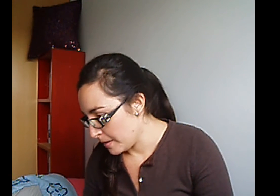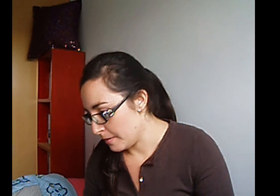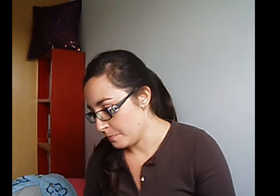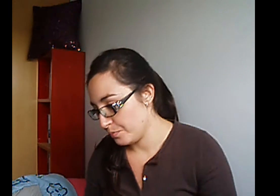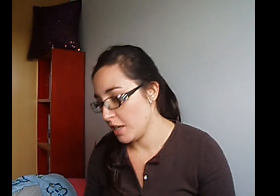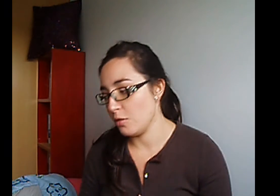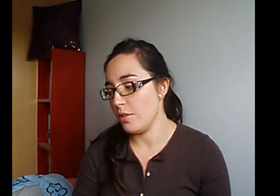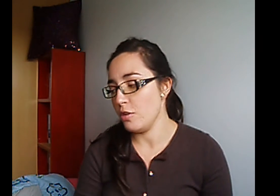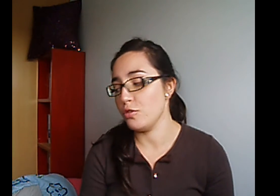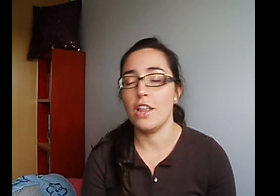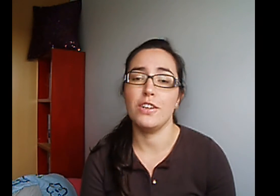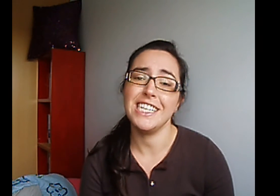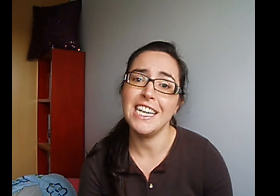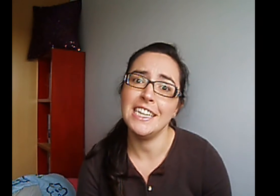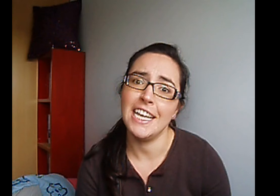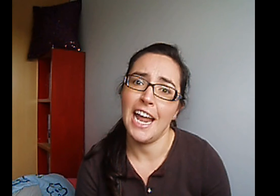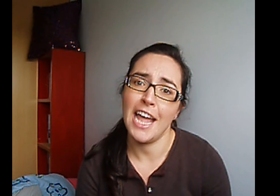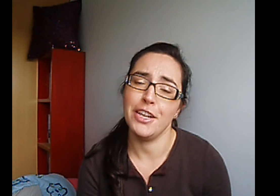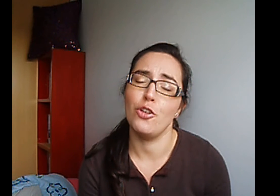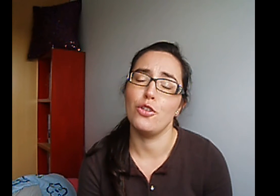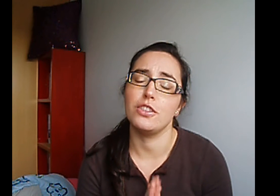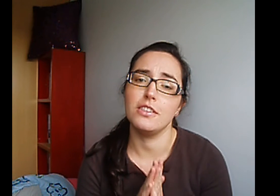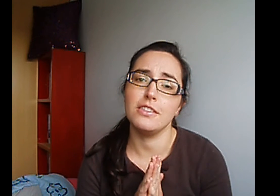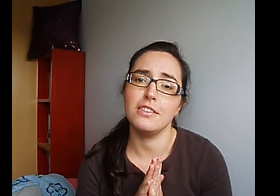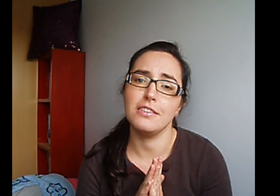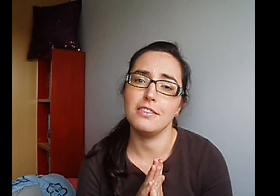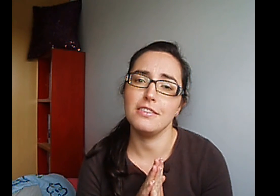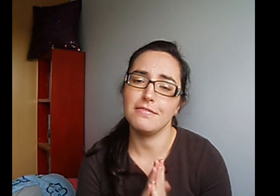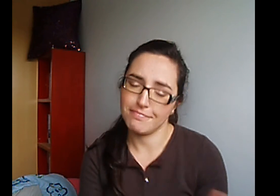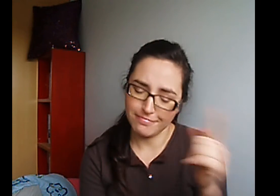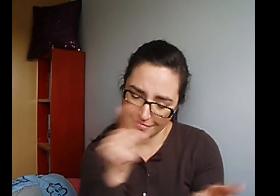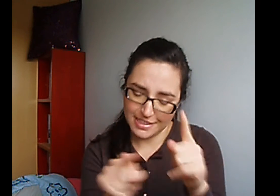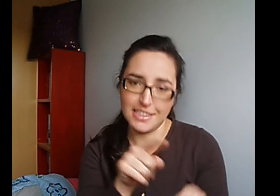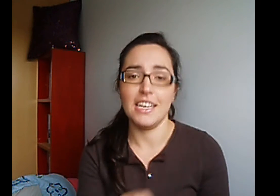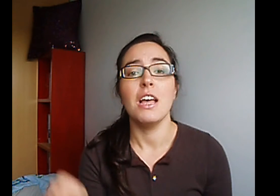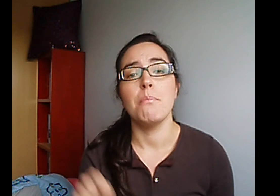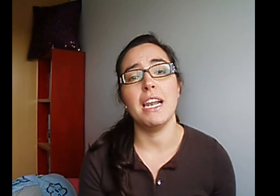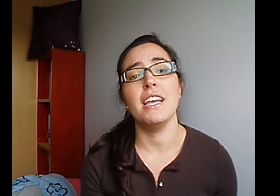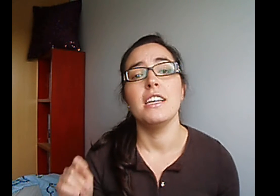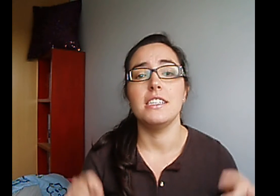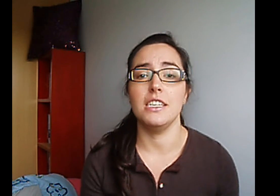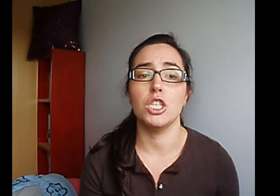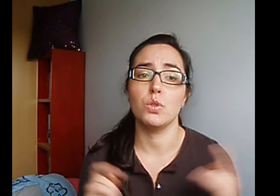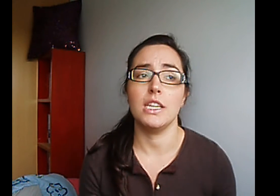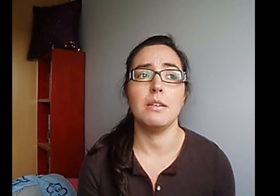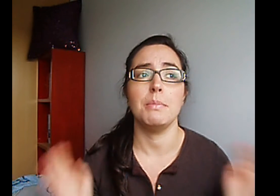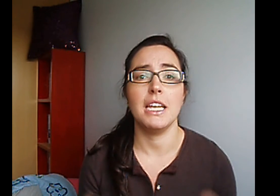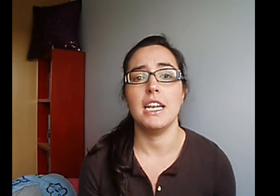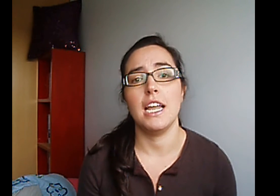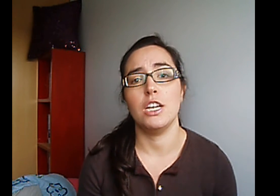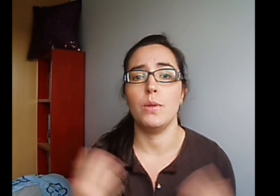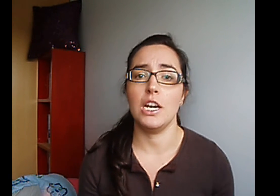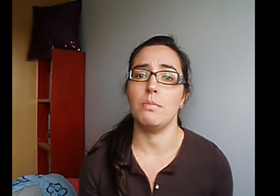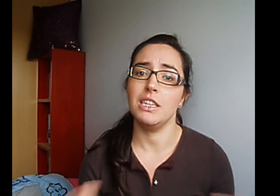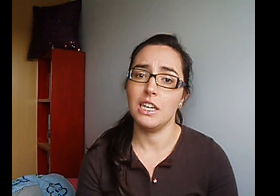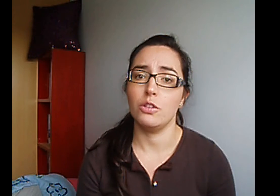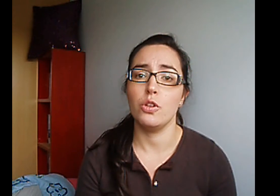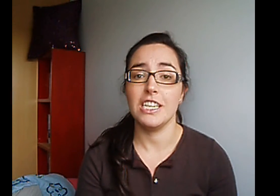El Club de los Corazones Literarios Sí, ¿vale? Si os gusta también La novela romántica Y todo eso